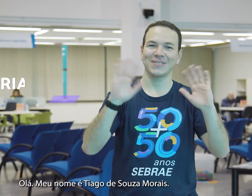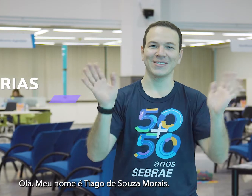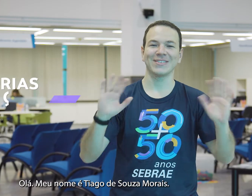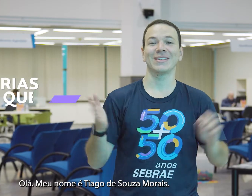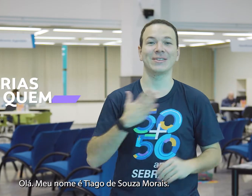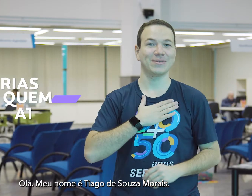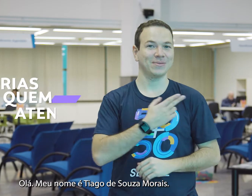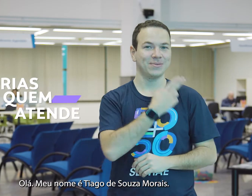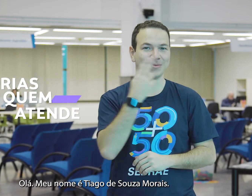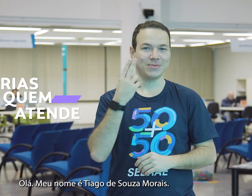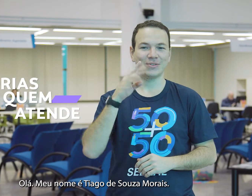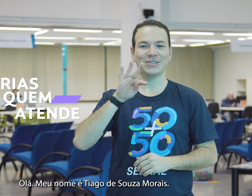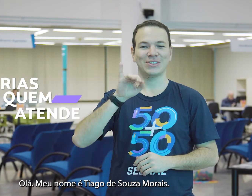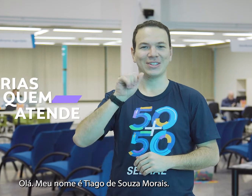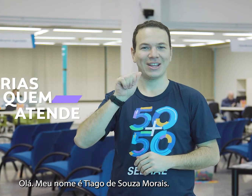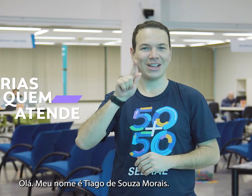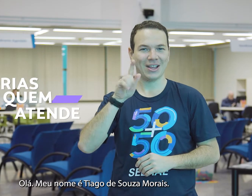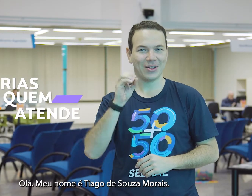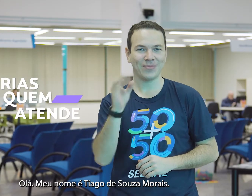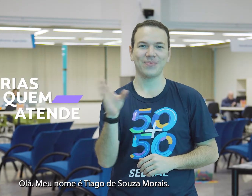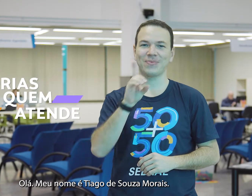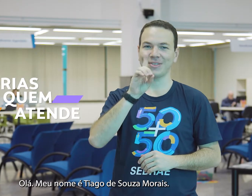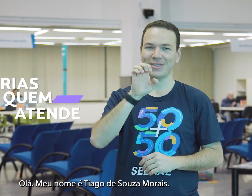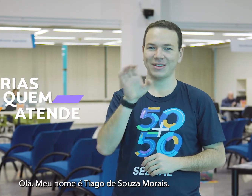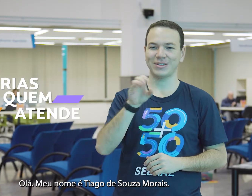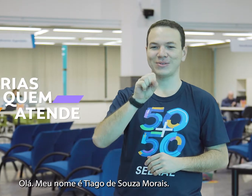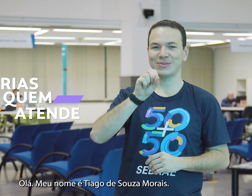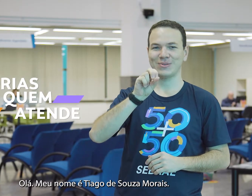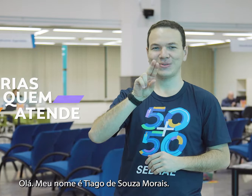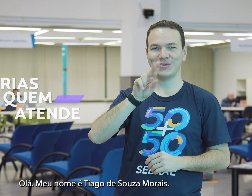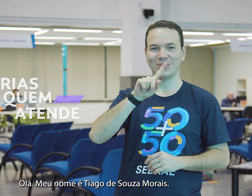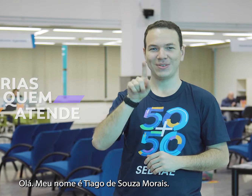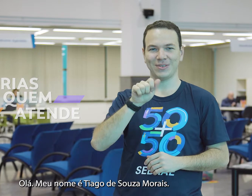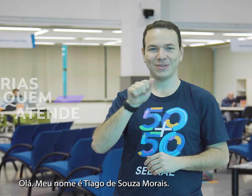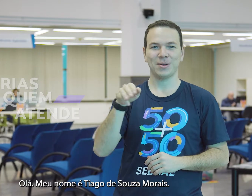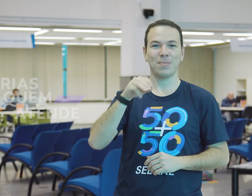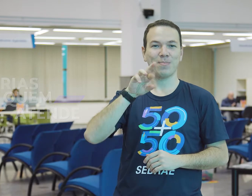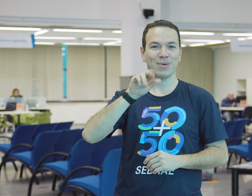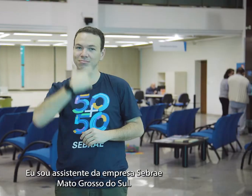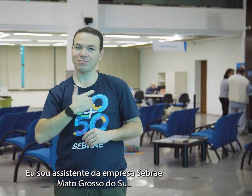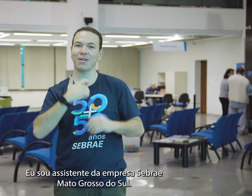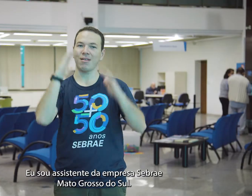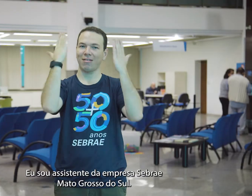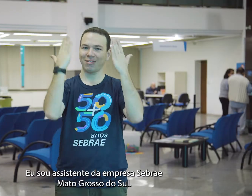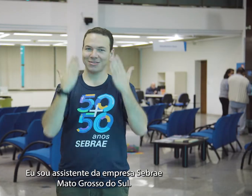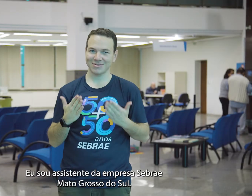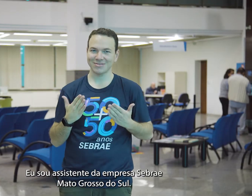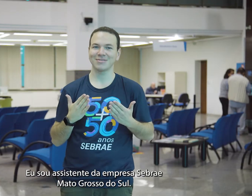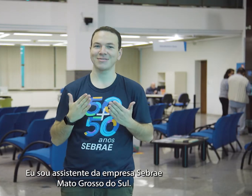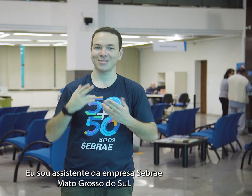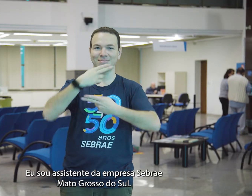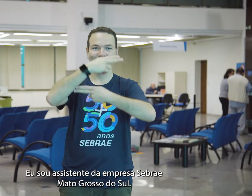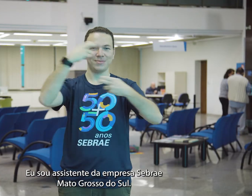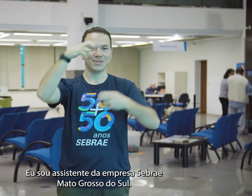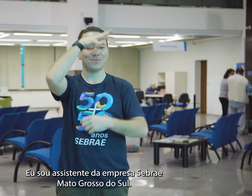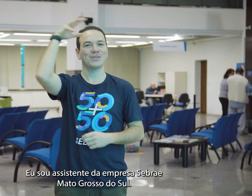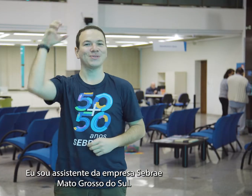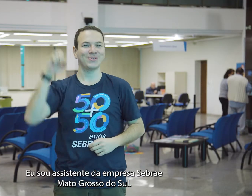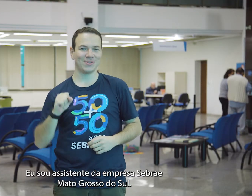Olá, meu nome é Thiago de Souza Moraes, eu sou assistente da empresa Sebrae Mato